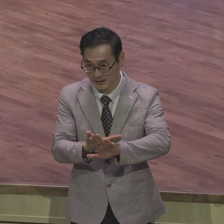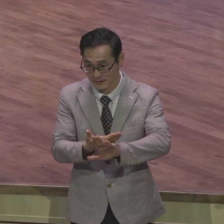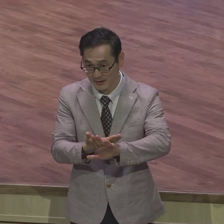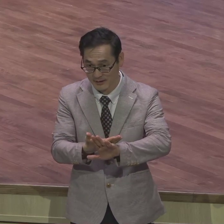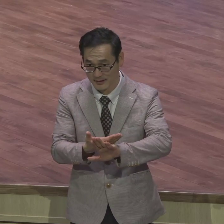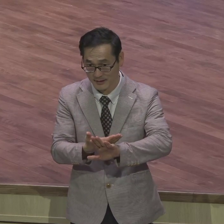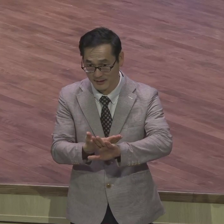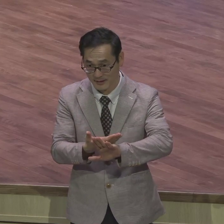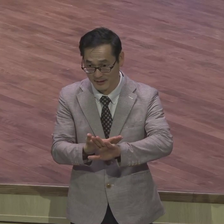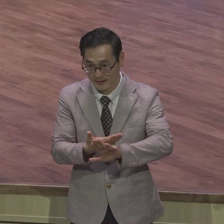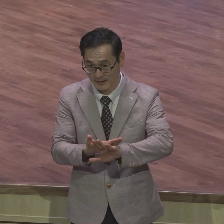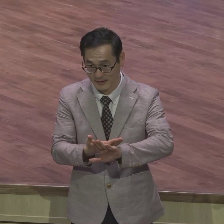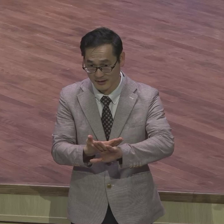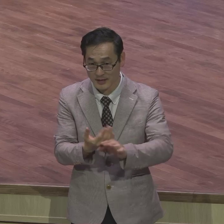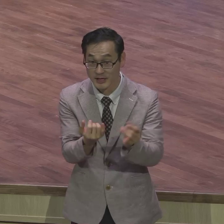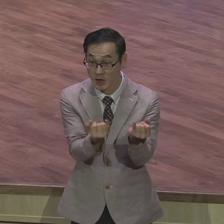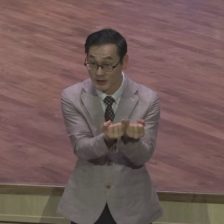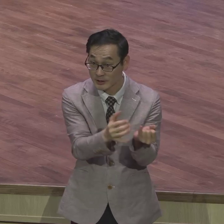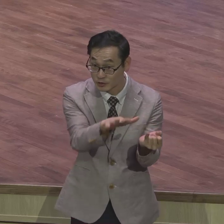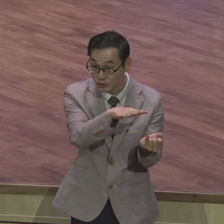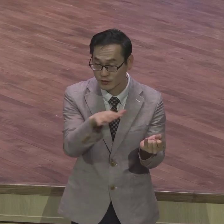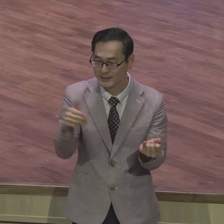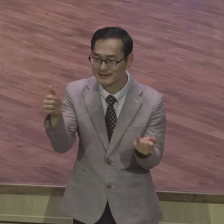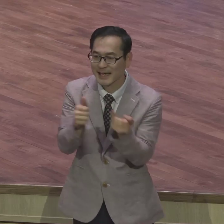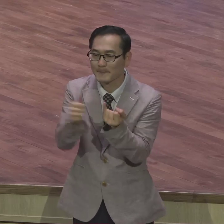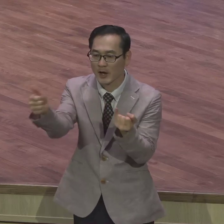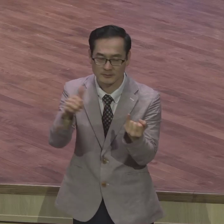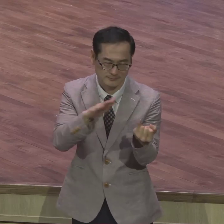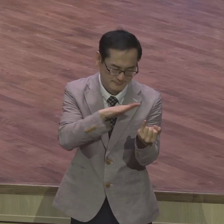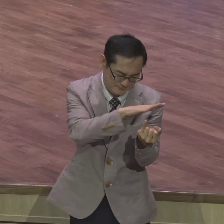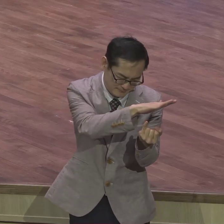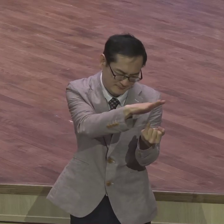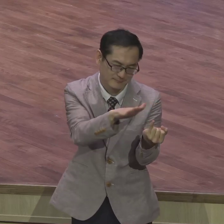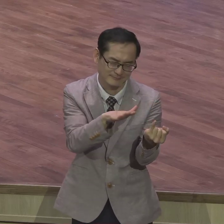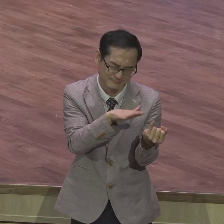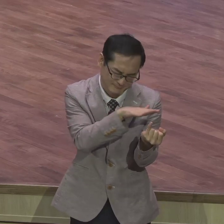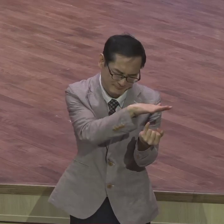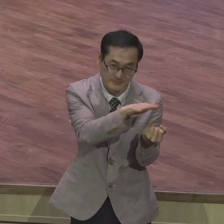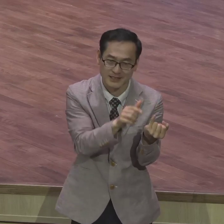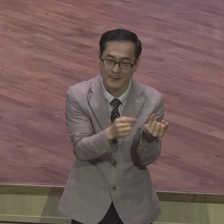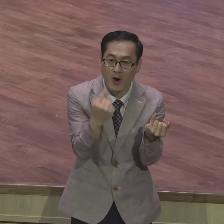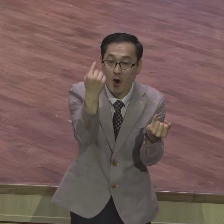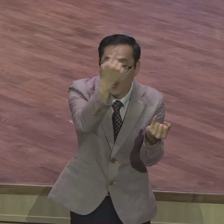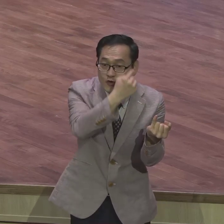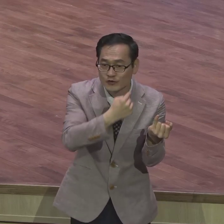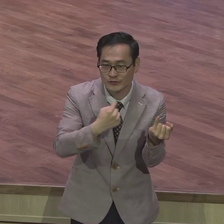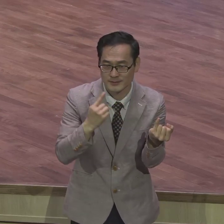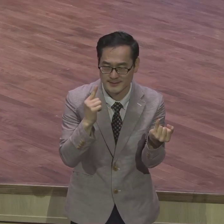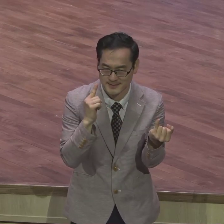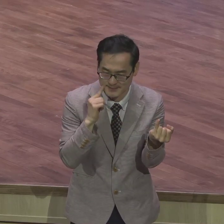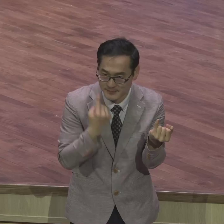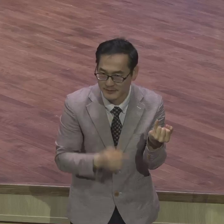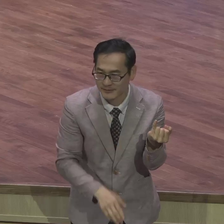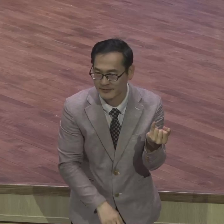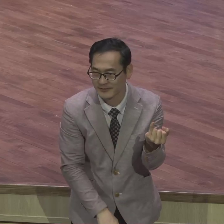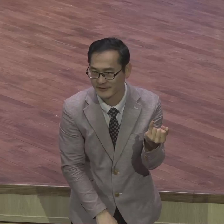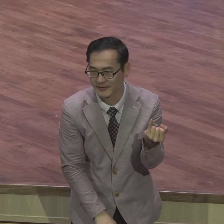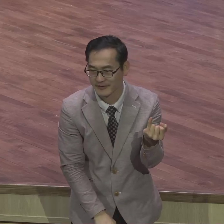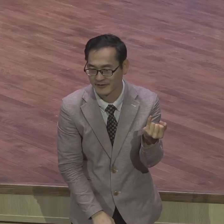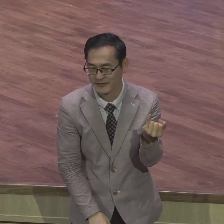여자들도요 남편의 사랑을 많이 받고 사는 여자들은요 얼굴이 달라요 딱